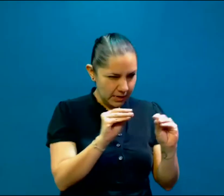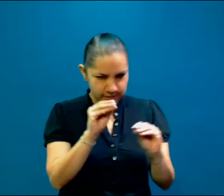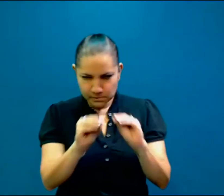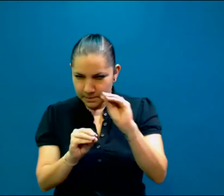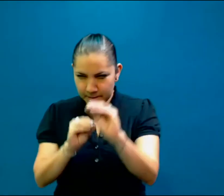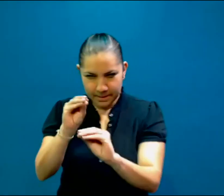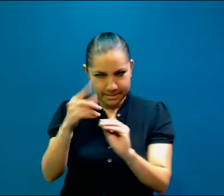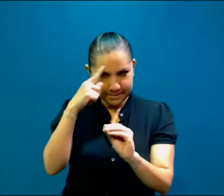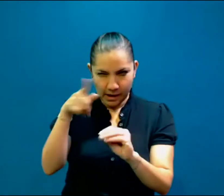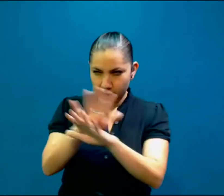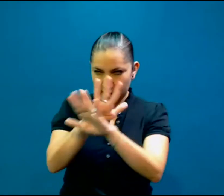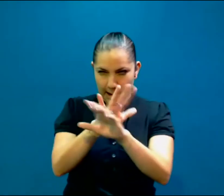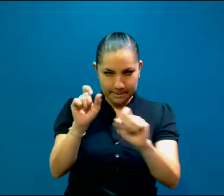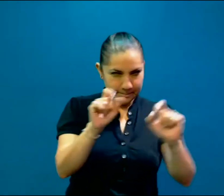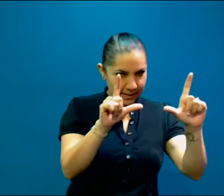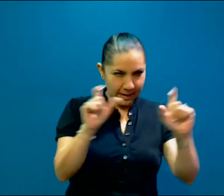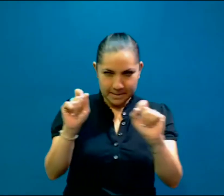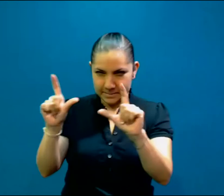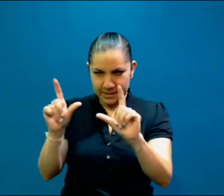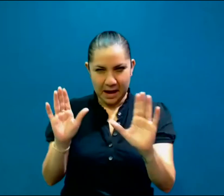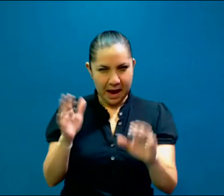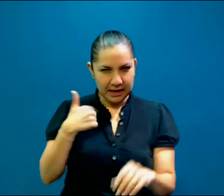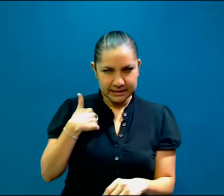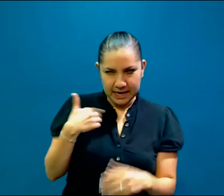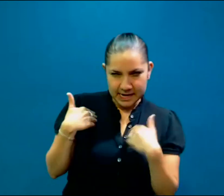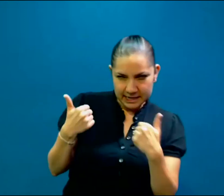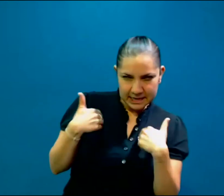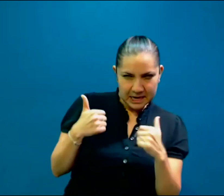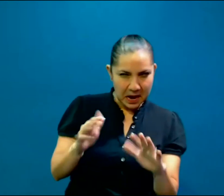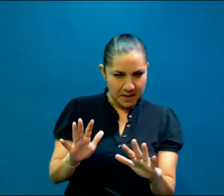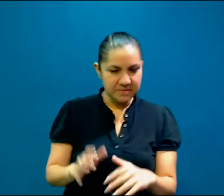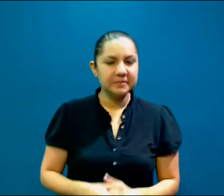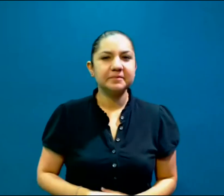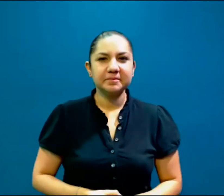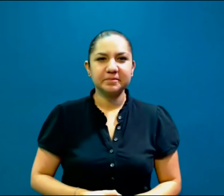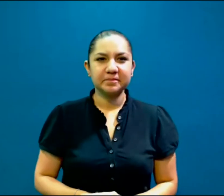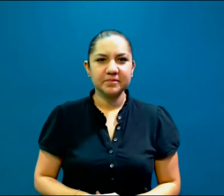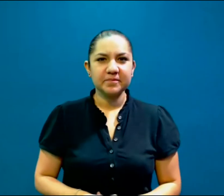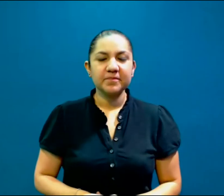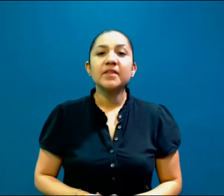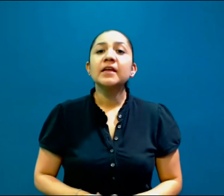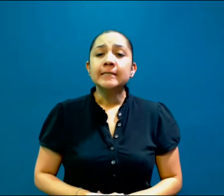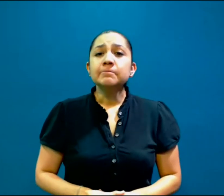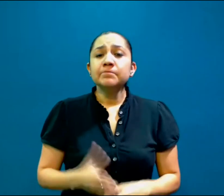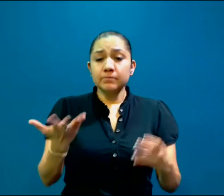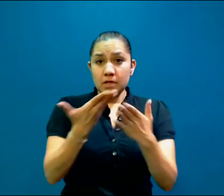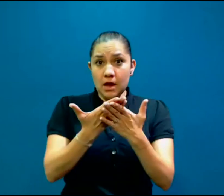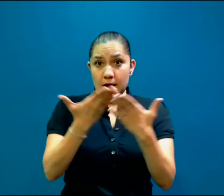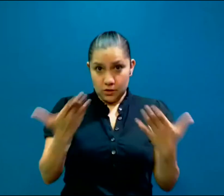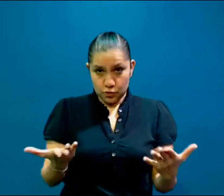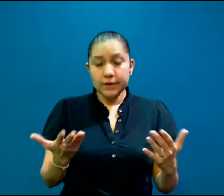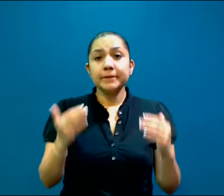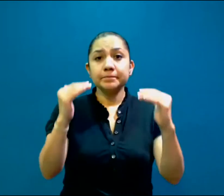funciona esto? Bien, ahora, a continuación lo que tenemos es que